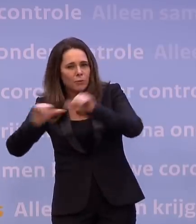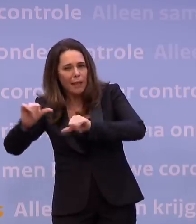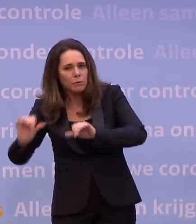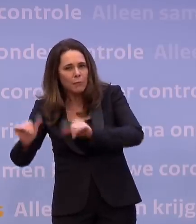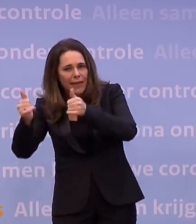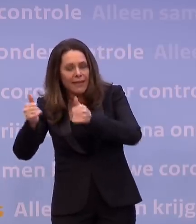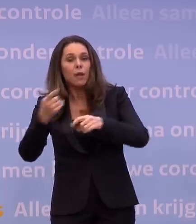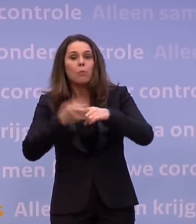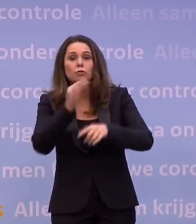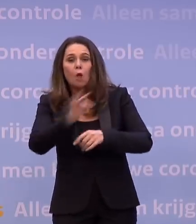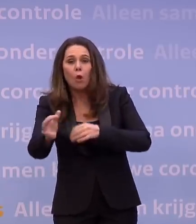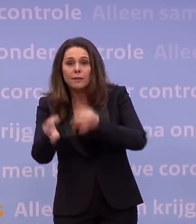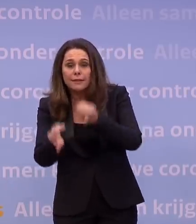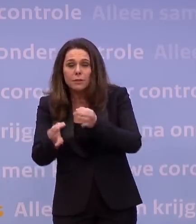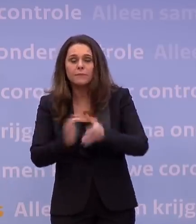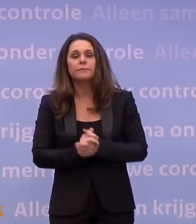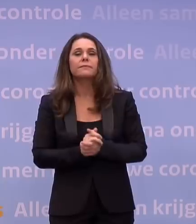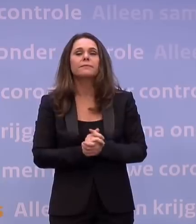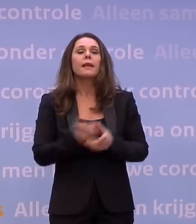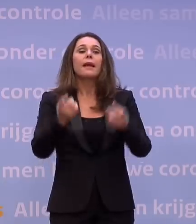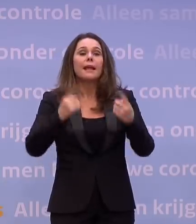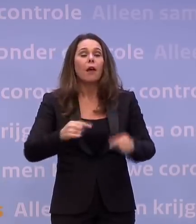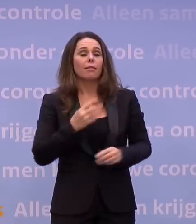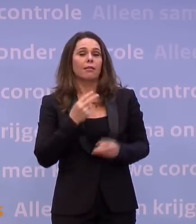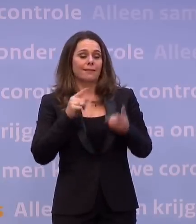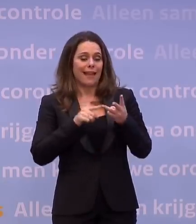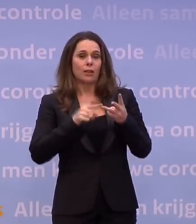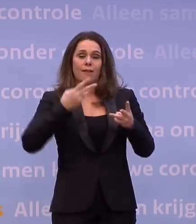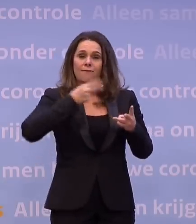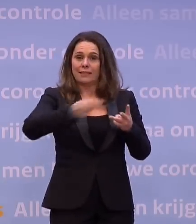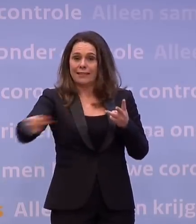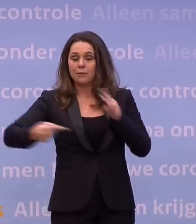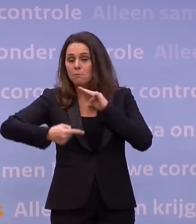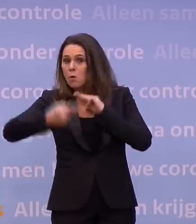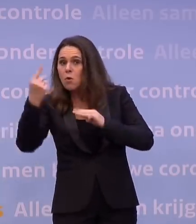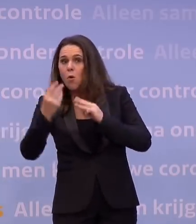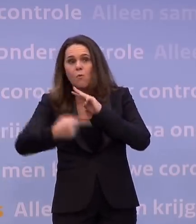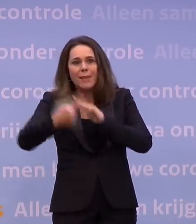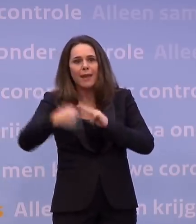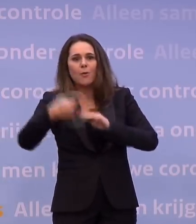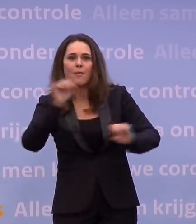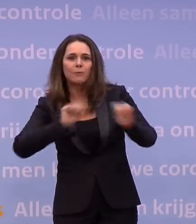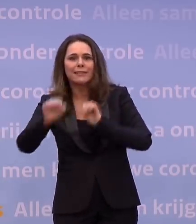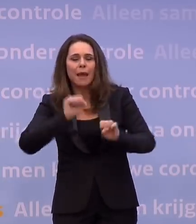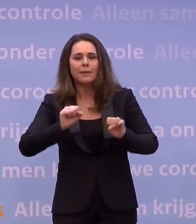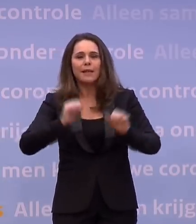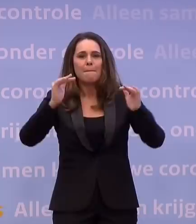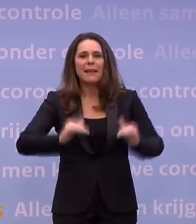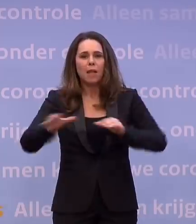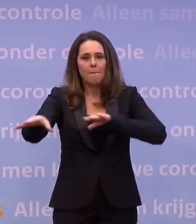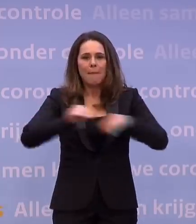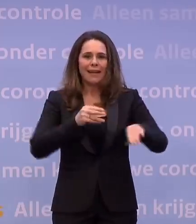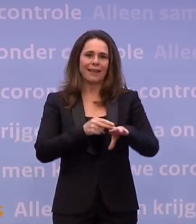En als derde natuurlijk vaccinatie. En naarmate de vaccinatiegraad stijgt, ja, zul je meer bescherming hebben en zijn er dus minder maatregelen nodig